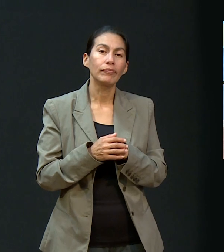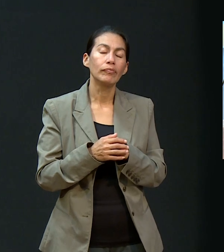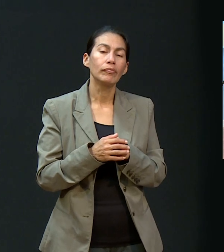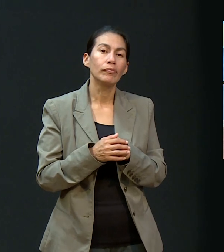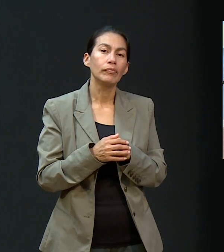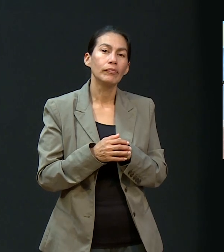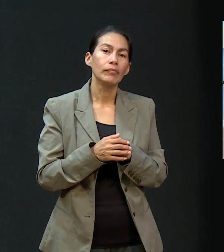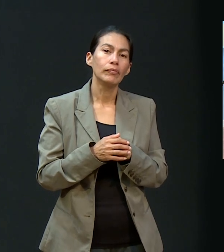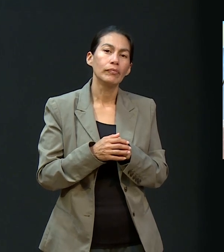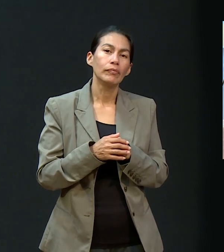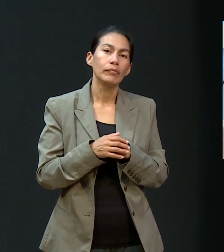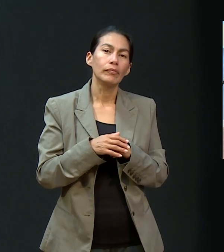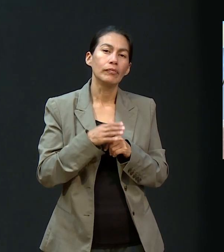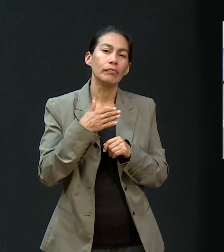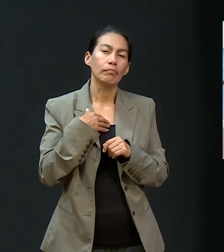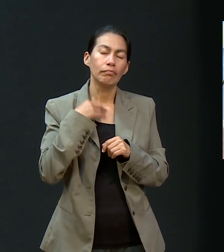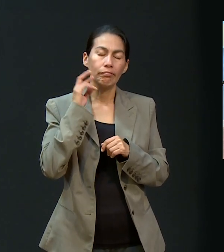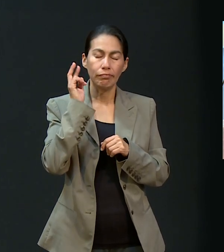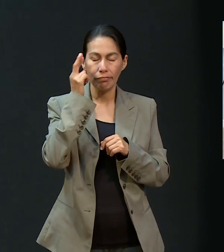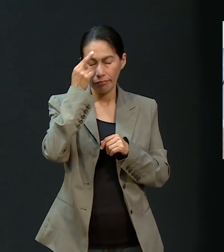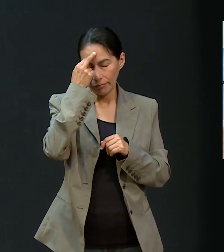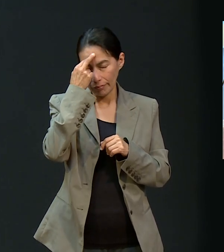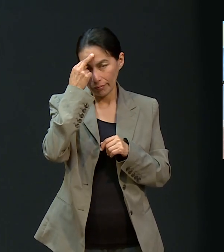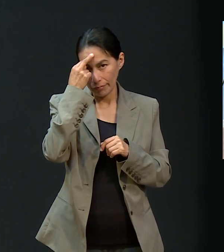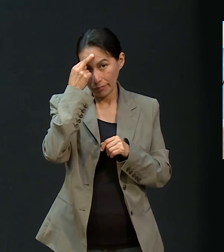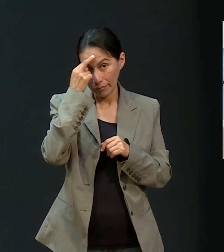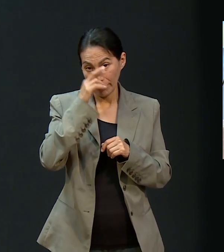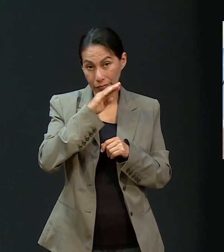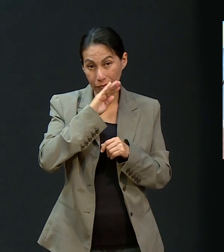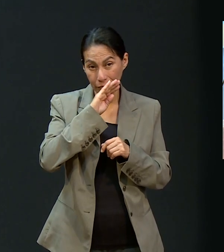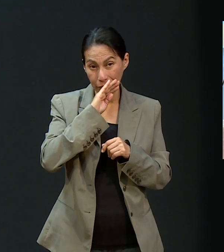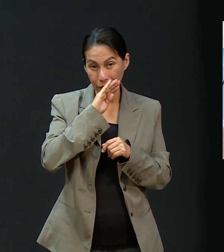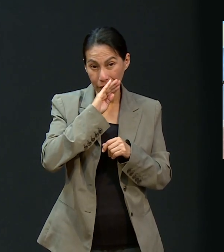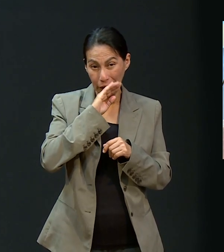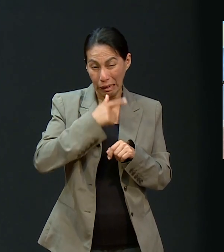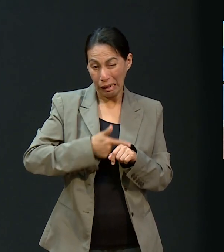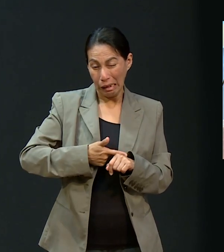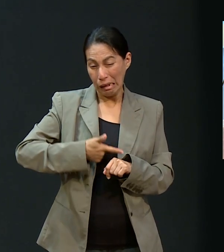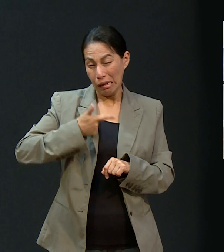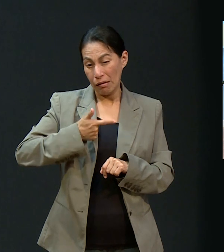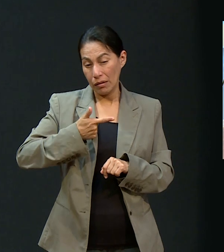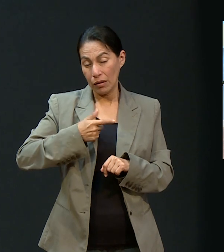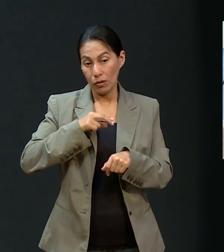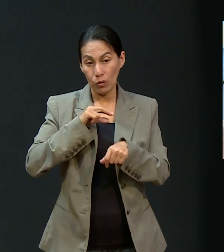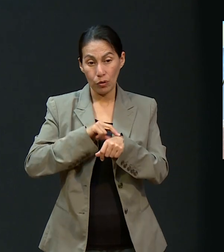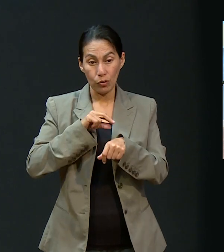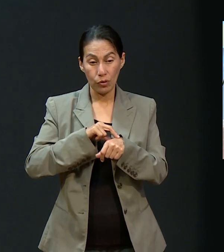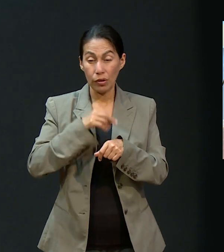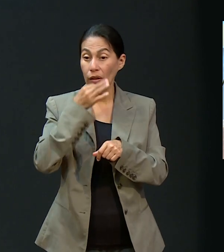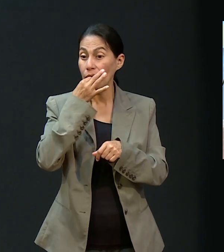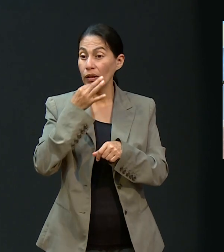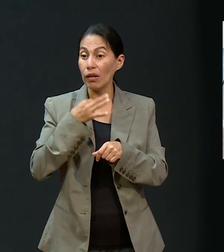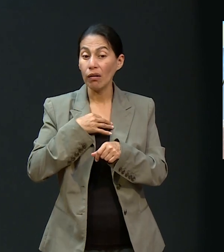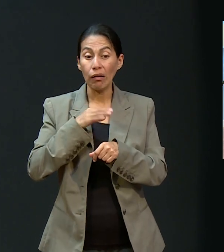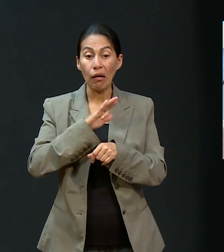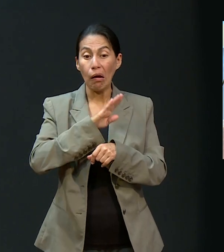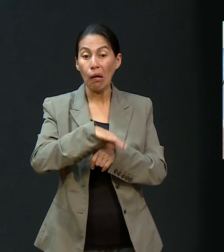Y recuerdo que en esa ocasión, de lo grave que estaba, la dieron por muerta. Cuando